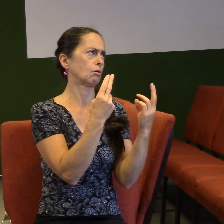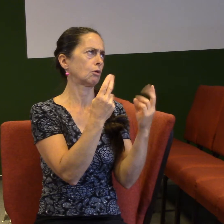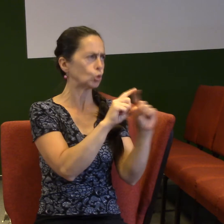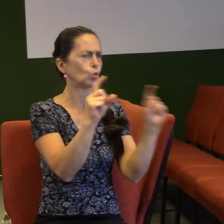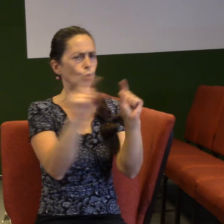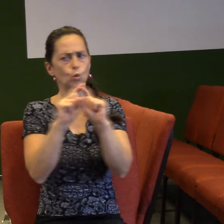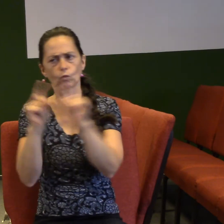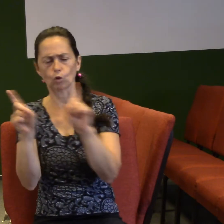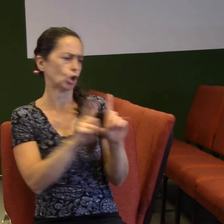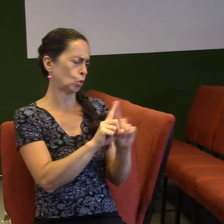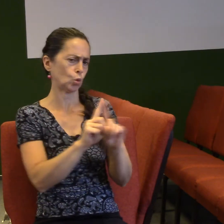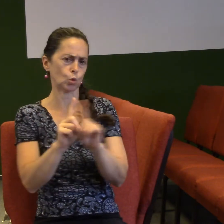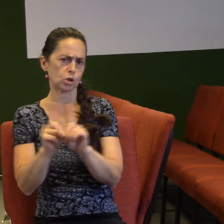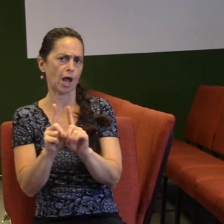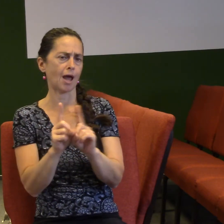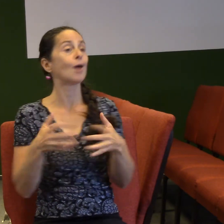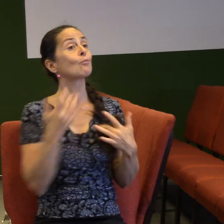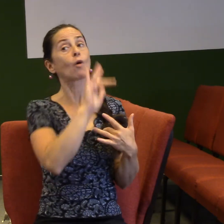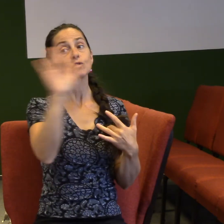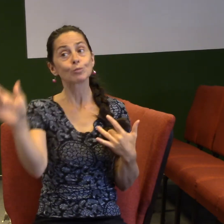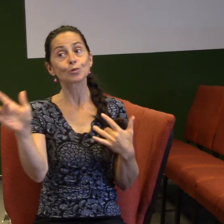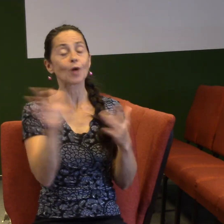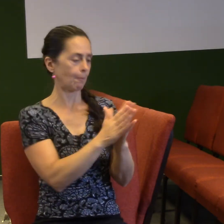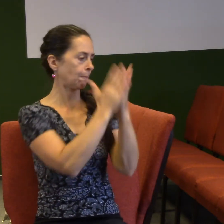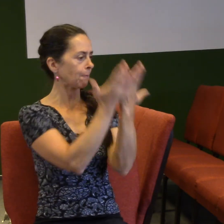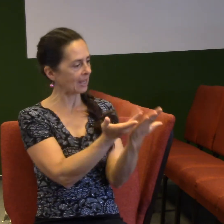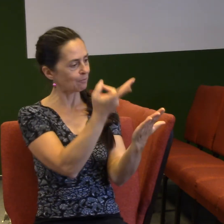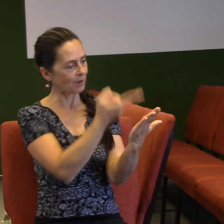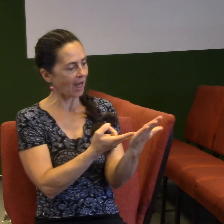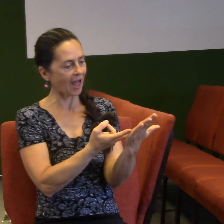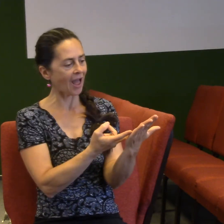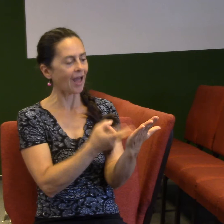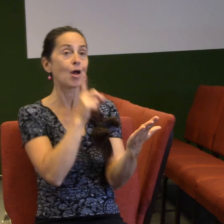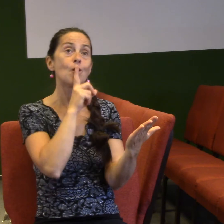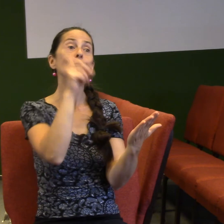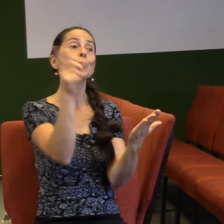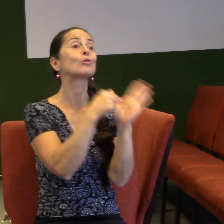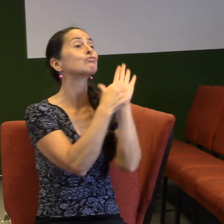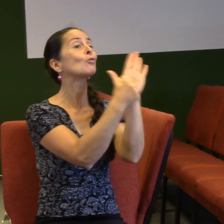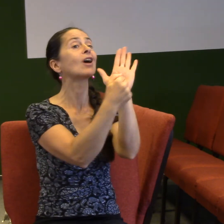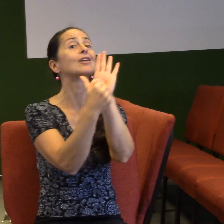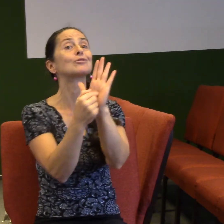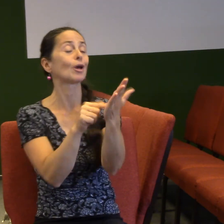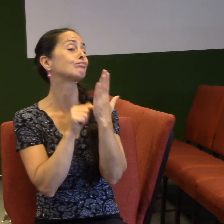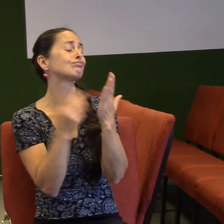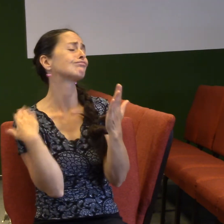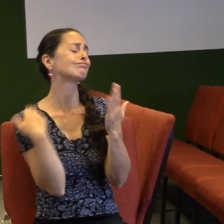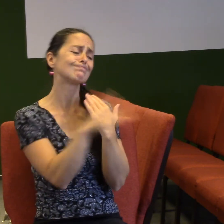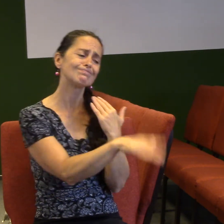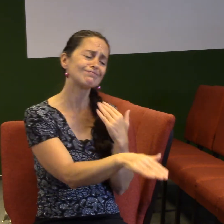Jednoduché pozbuzení. Biblia je celá plná pozbuzení, kdy Bůh říká nám všem neboj se, já jsem s tebou. Neboj se,